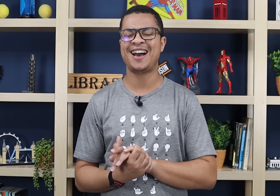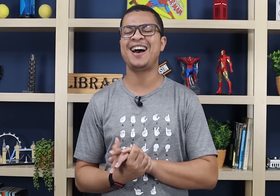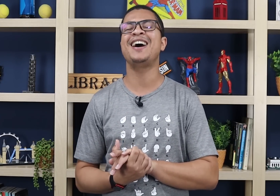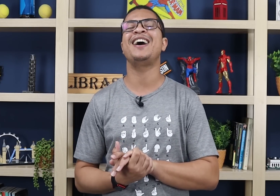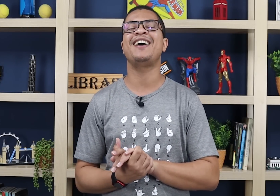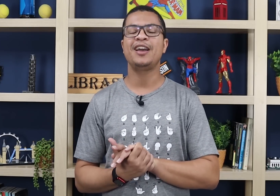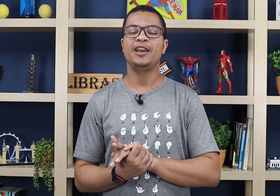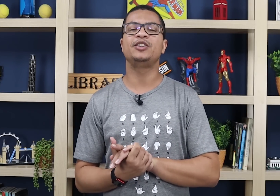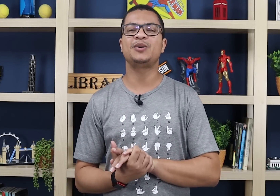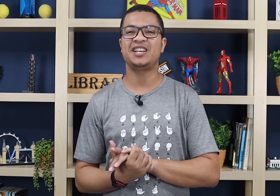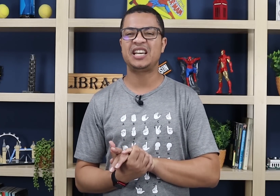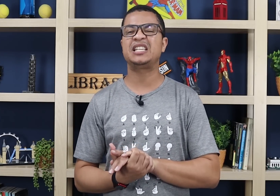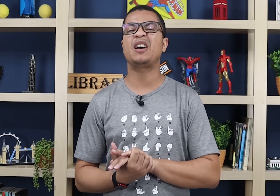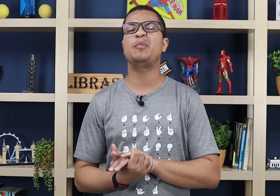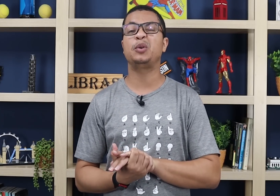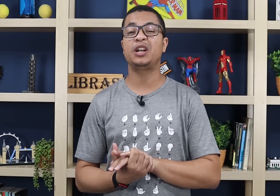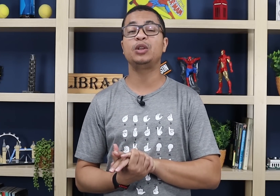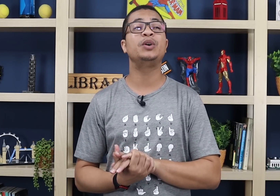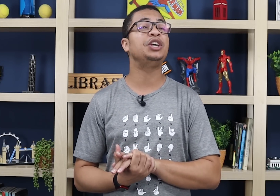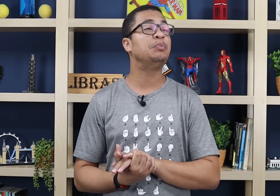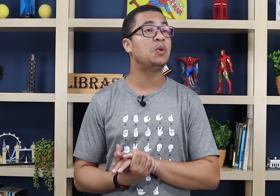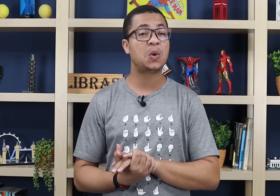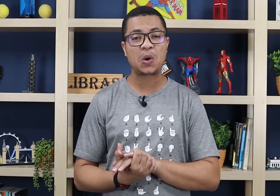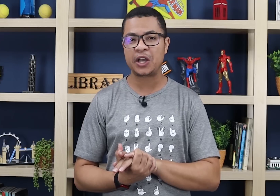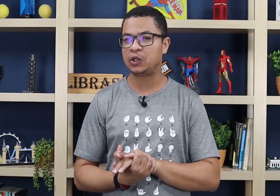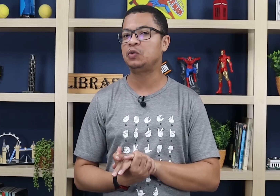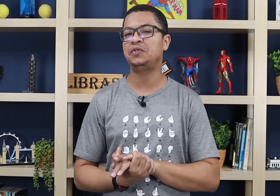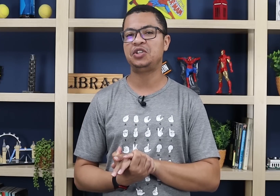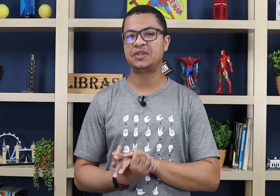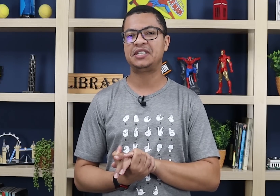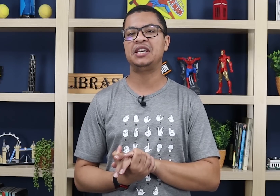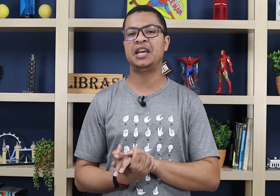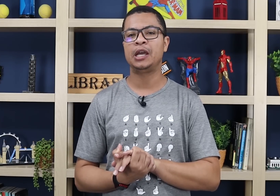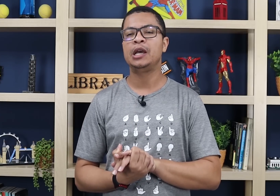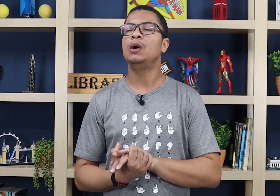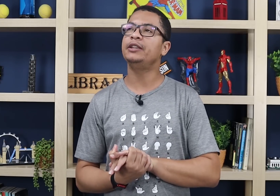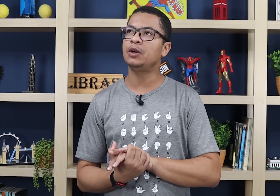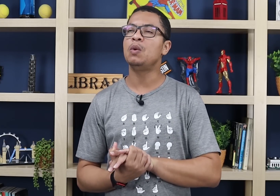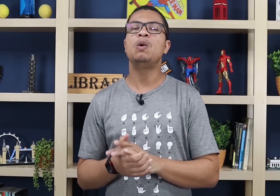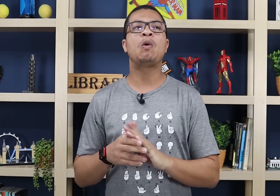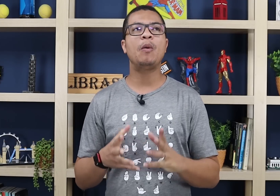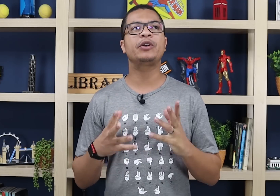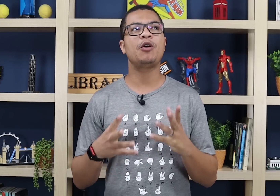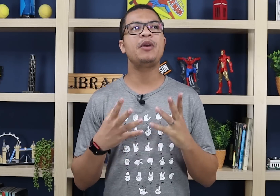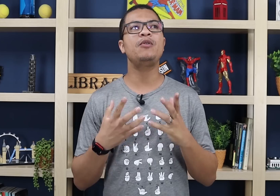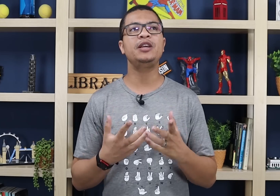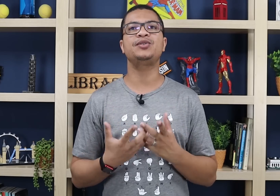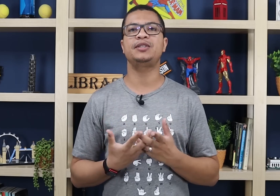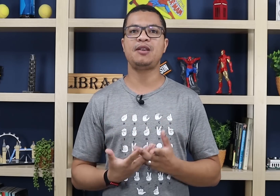Ah, eu tenho certeza que você estava procurando em muito um vídeo assim, né? Rodrigo, como que eu memorizo os